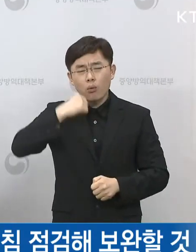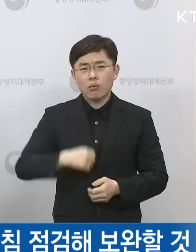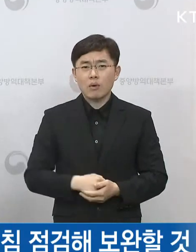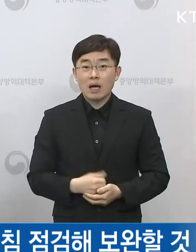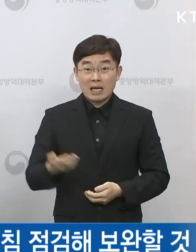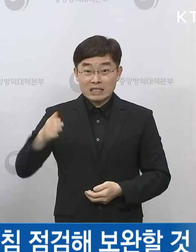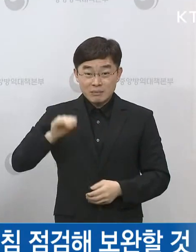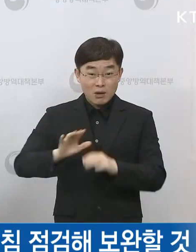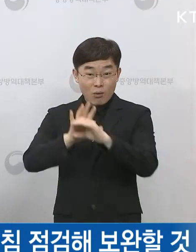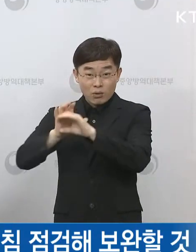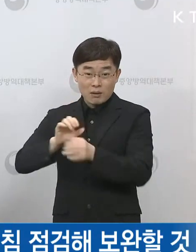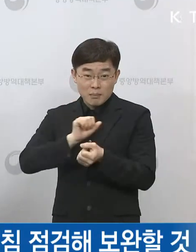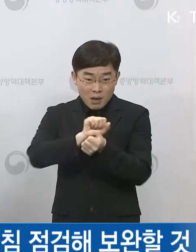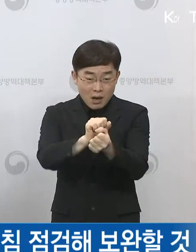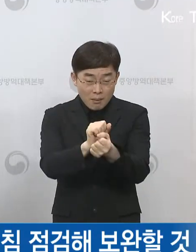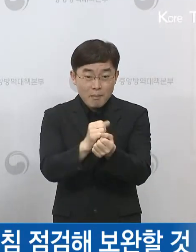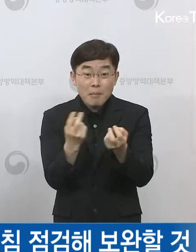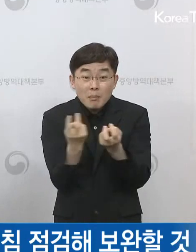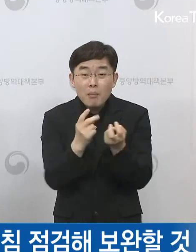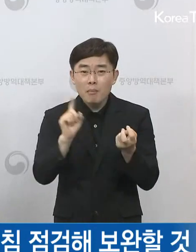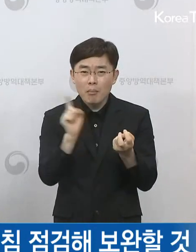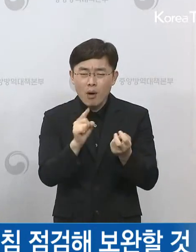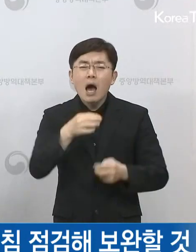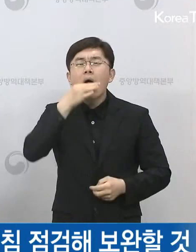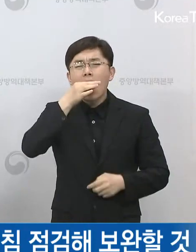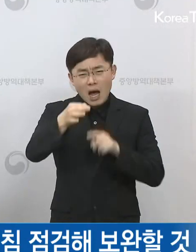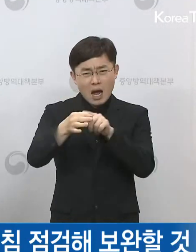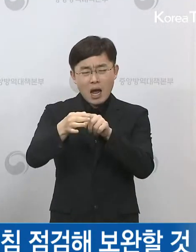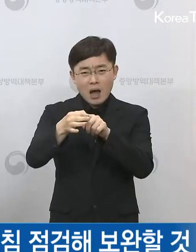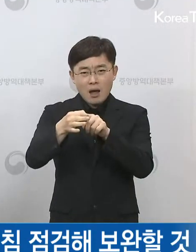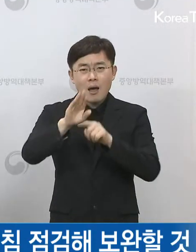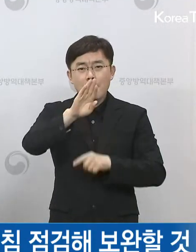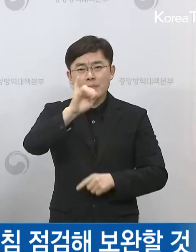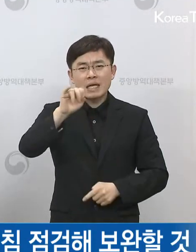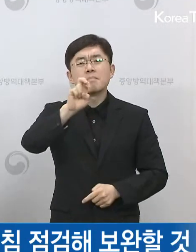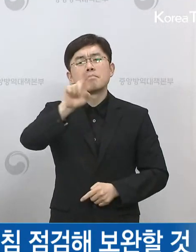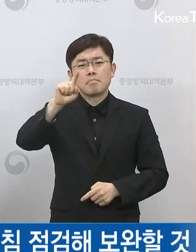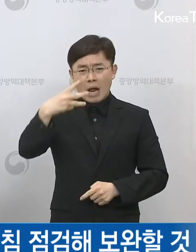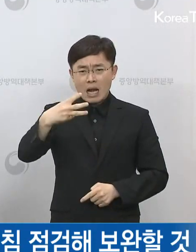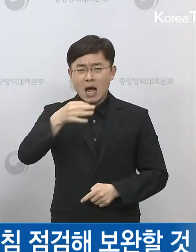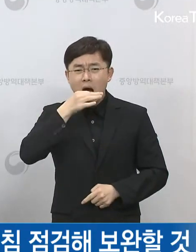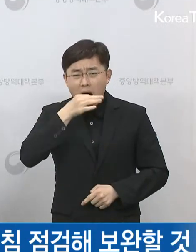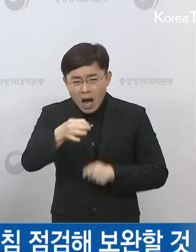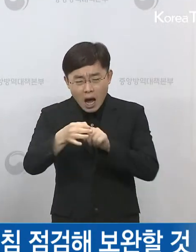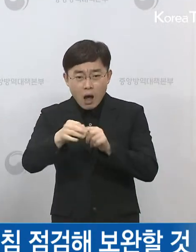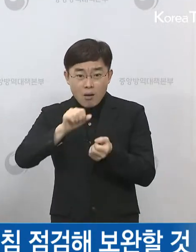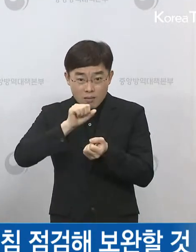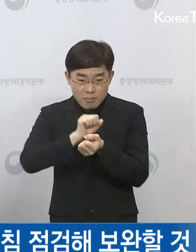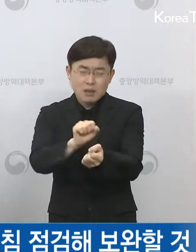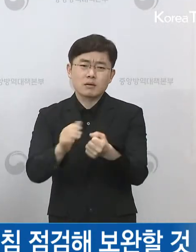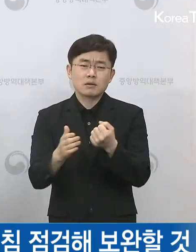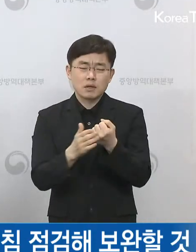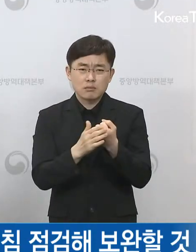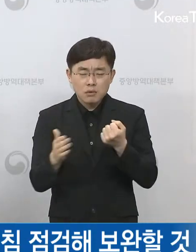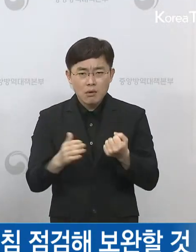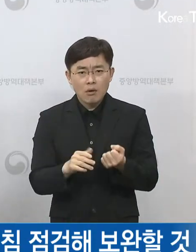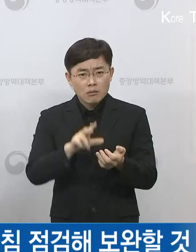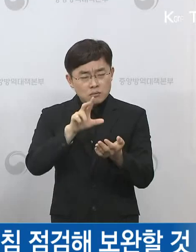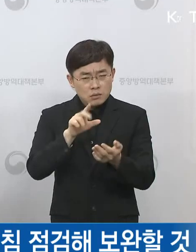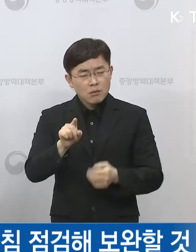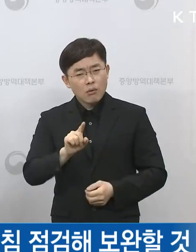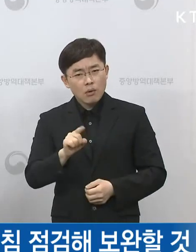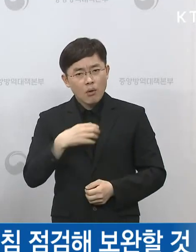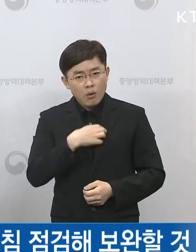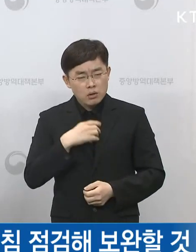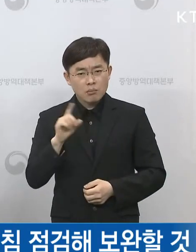중대본에서 설명드린 것처럼 하나는 방향, 바람을 통해서 좀 더 멀리 확산되는 거와